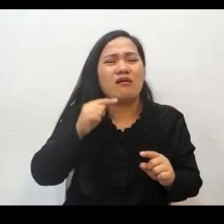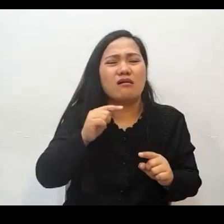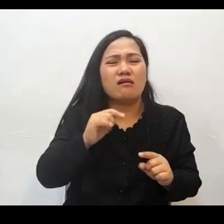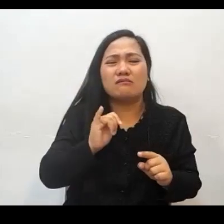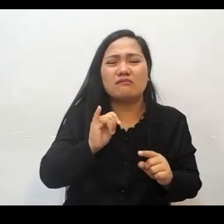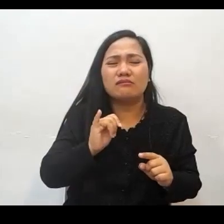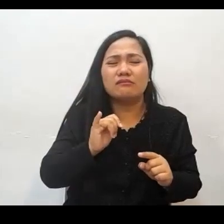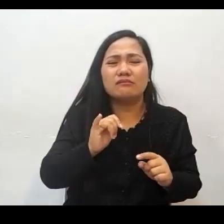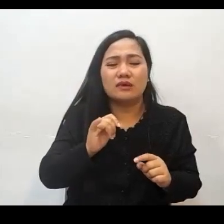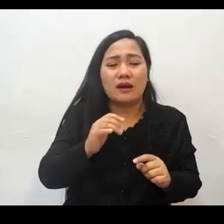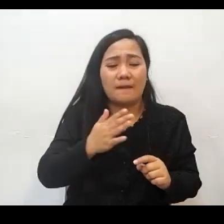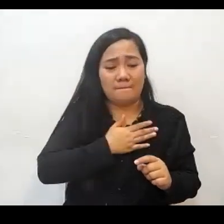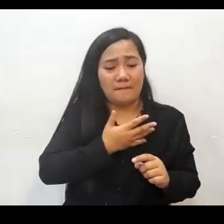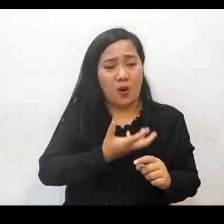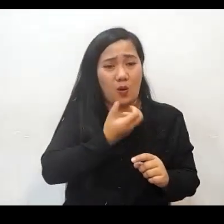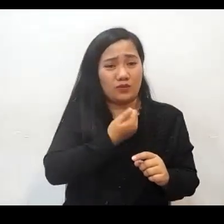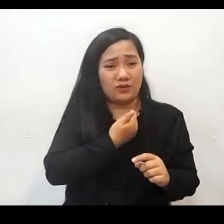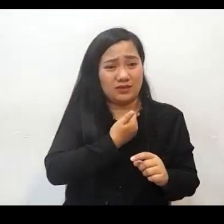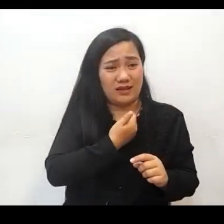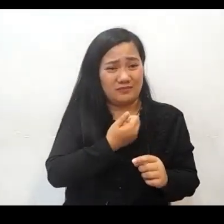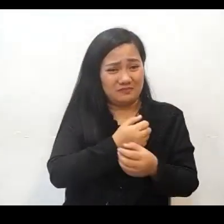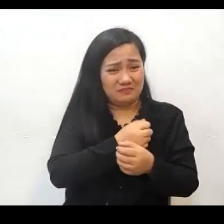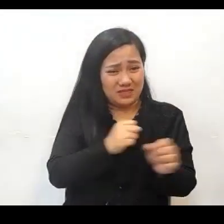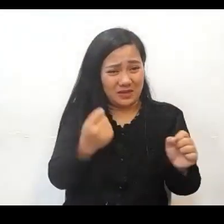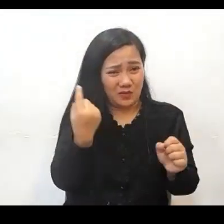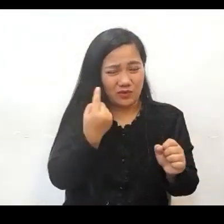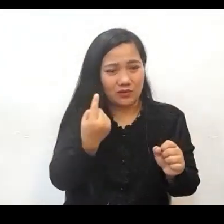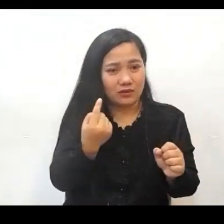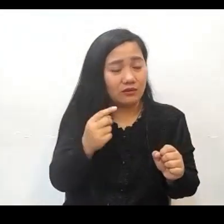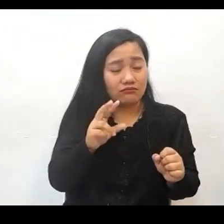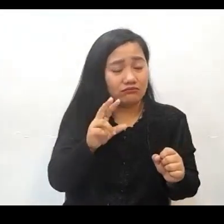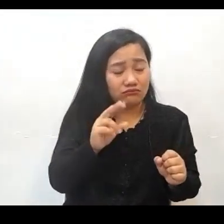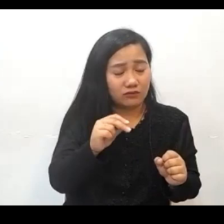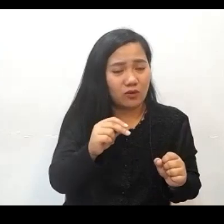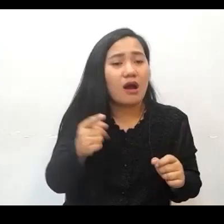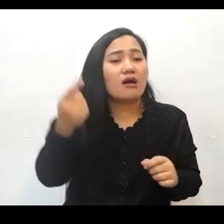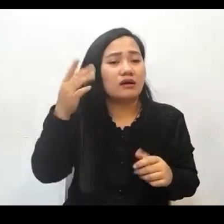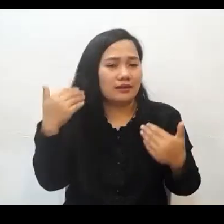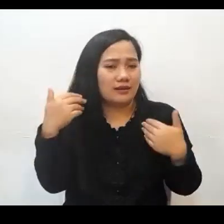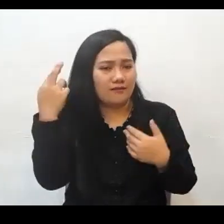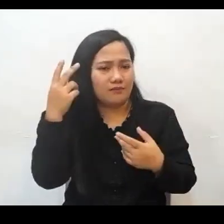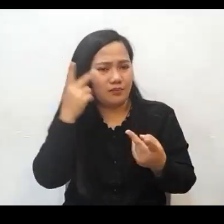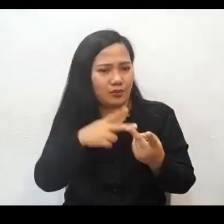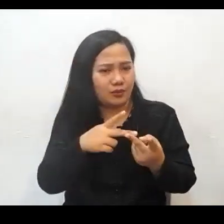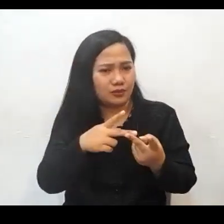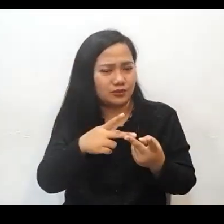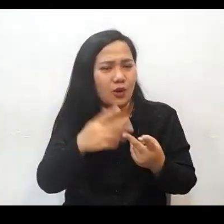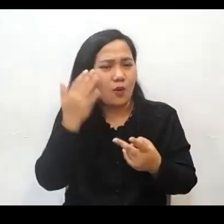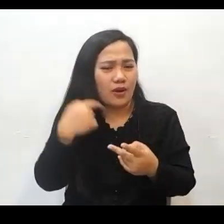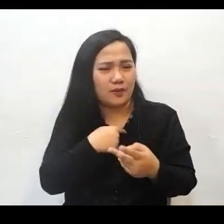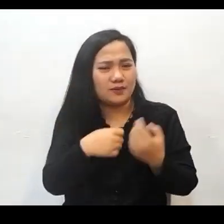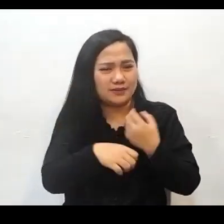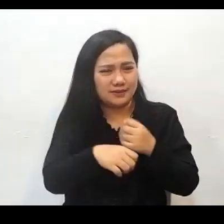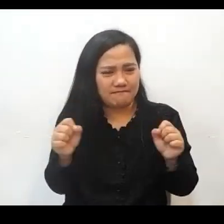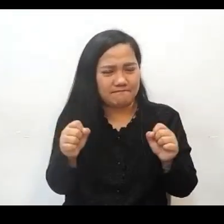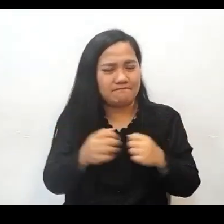why God saved us. Kaya yung pagliligtas po sa atin ay hindi lang po yun yung pinakarason kung bakit tayo naligtas. When God saves us,